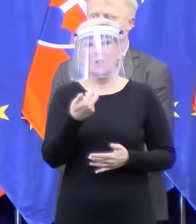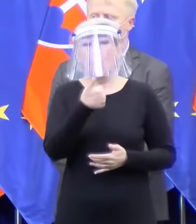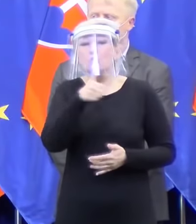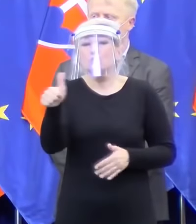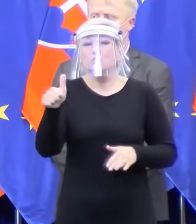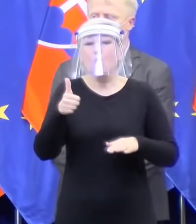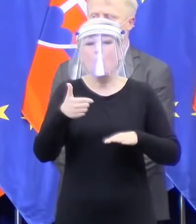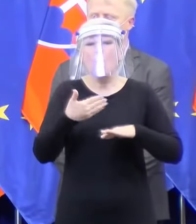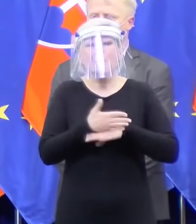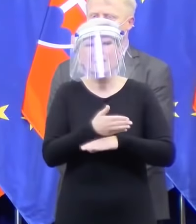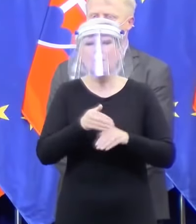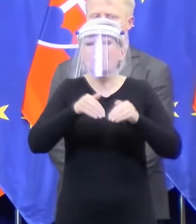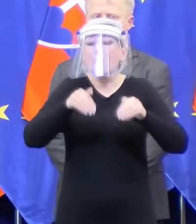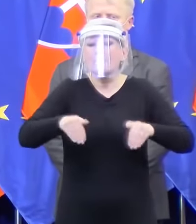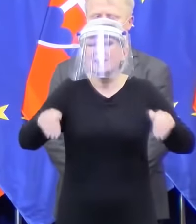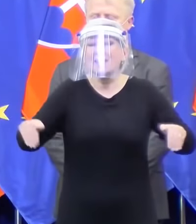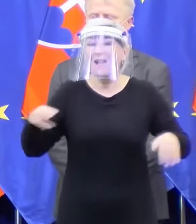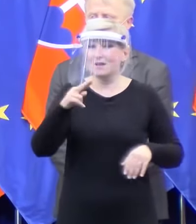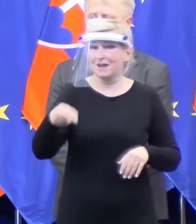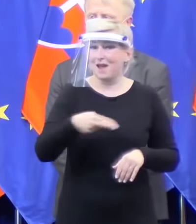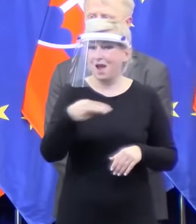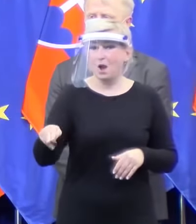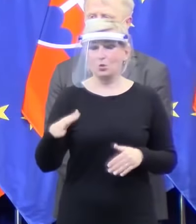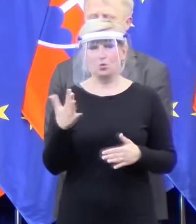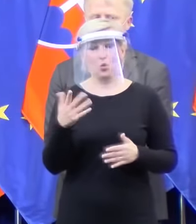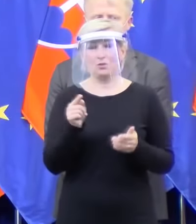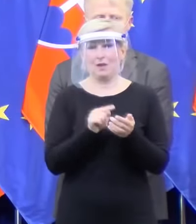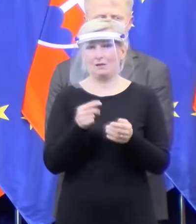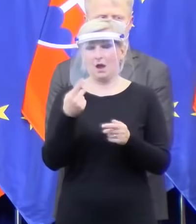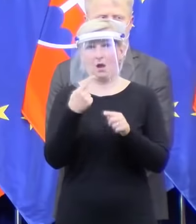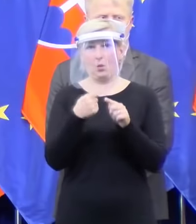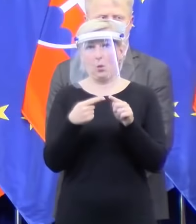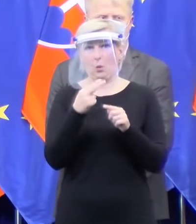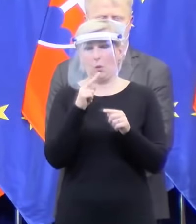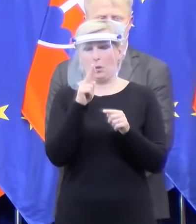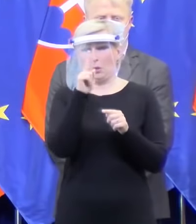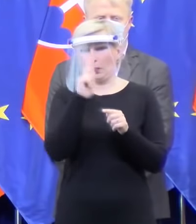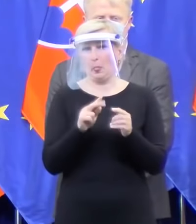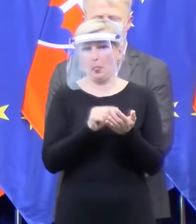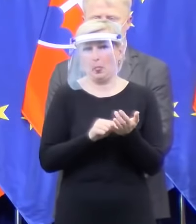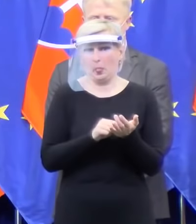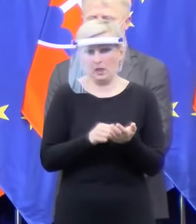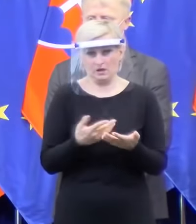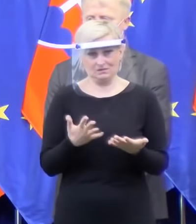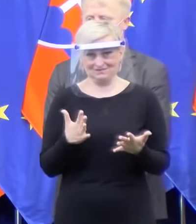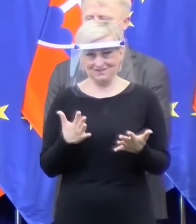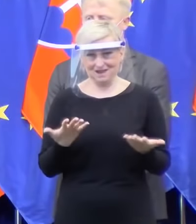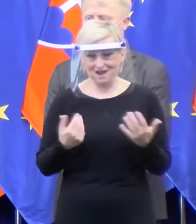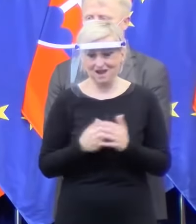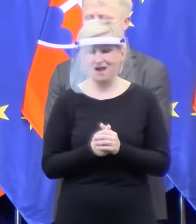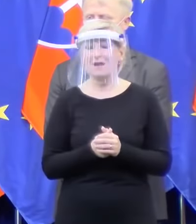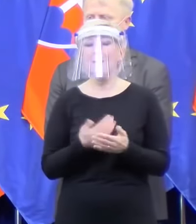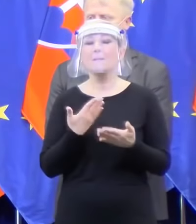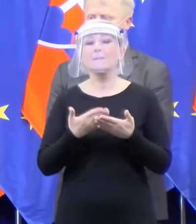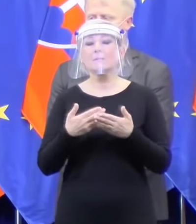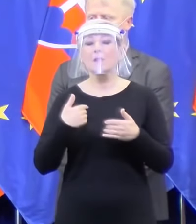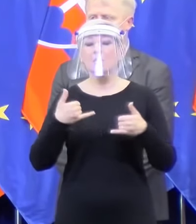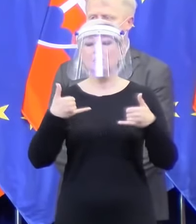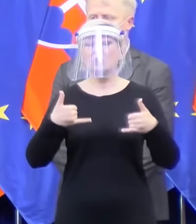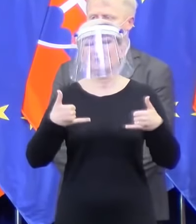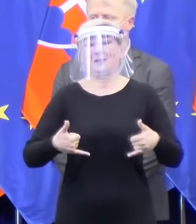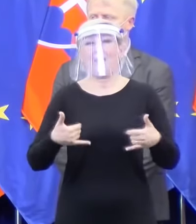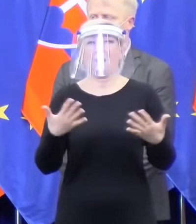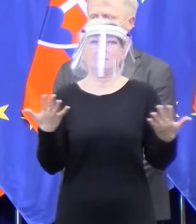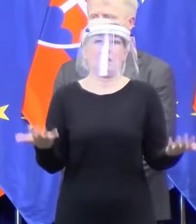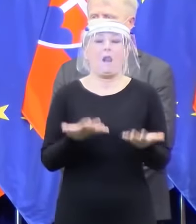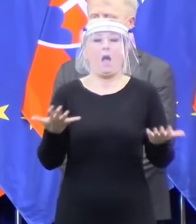Tým pádom to nie sú drobné. To nie sú fazulky. Zároveň v situácii ľahko sa vám rozhoduje, komukolvek